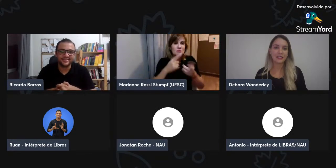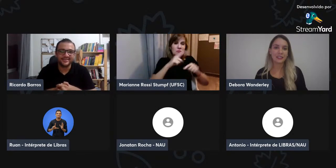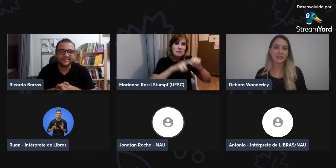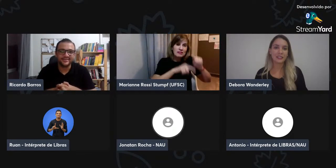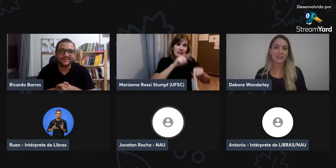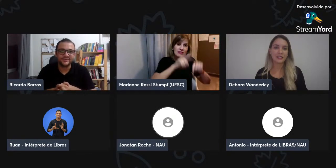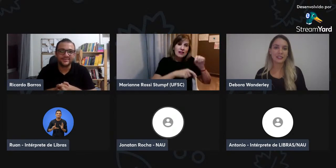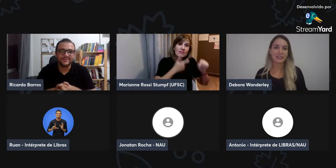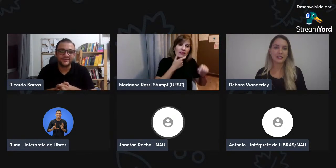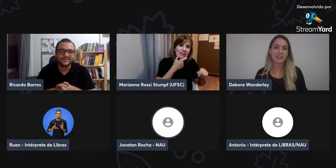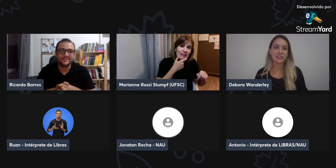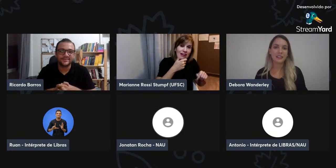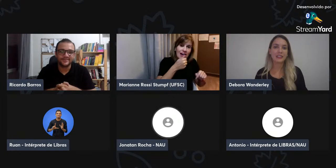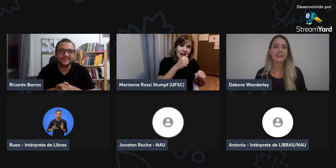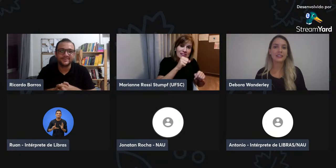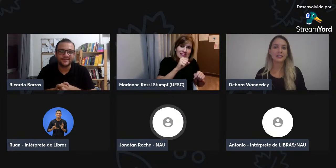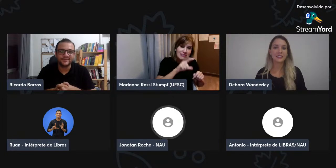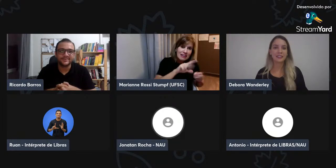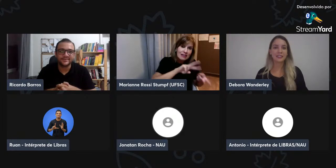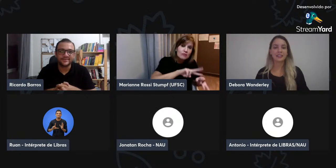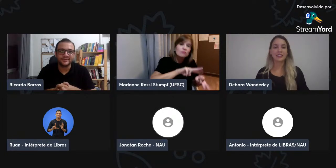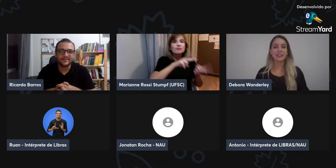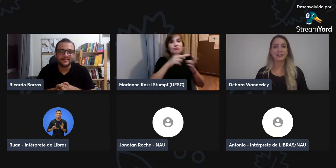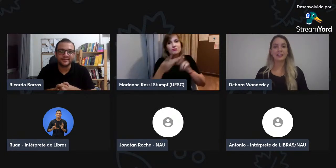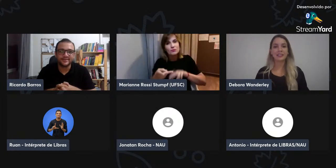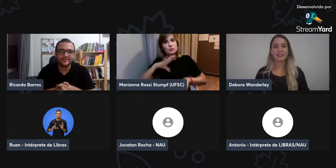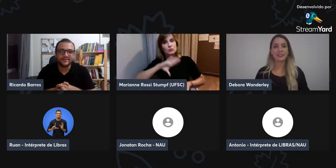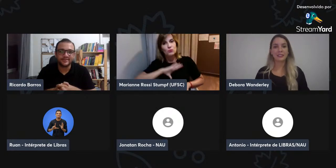Aí, comecei a me chamar para trabalho de intérprete.